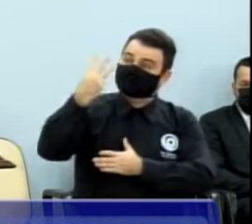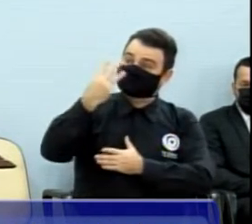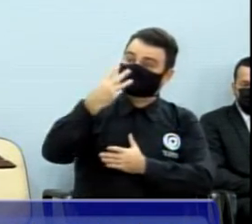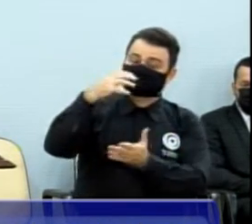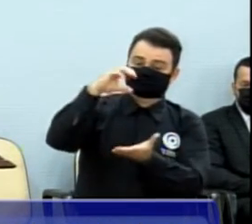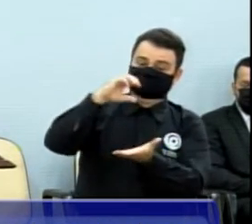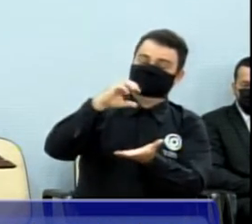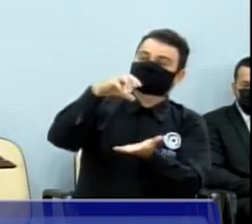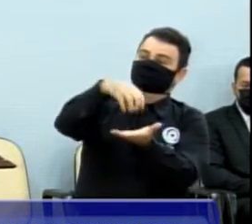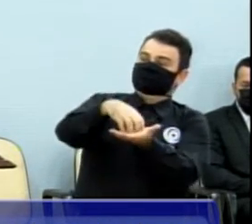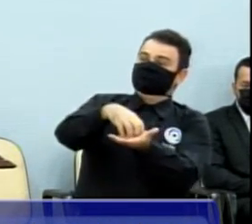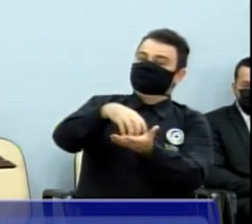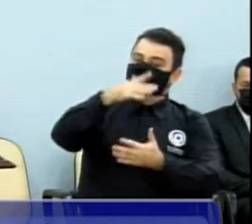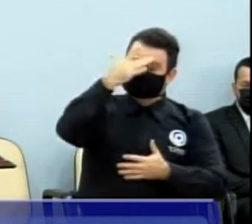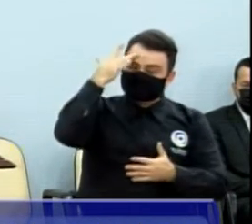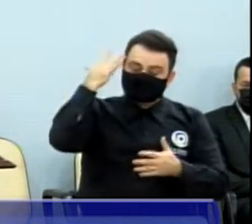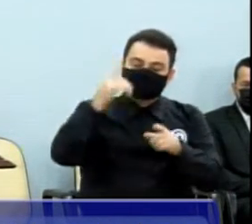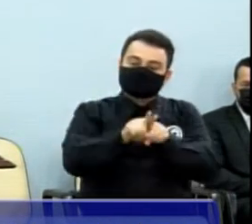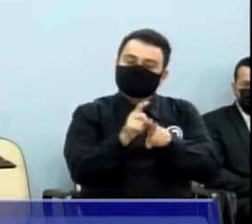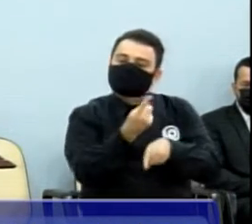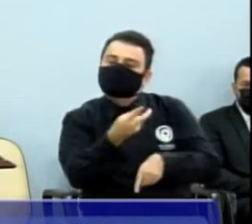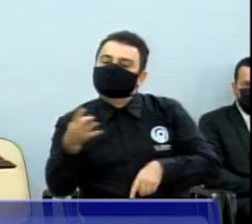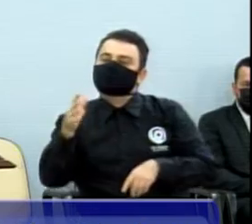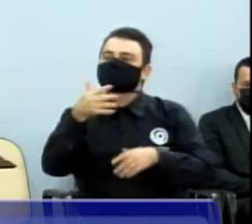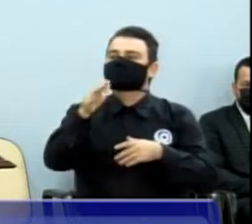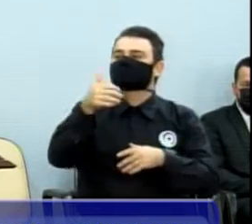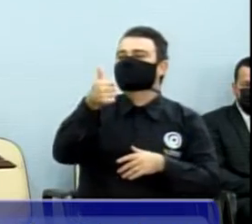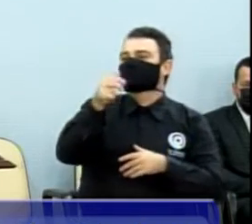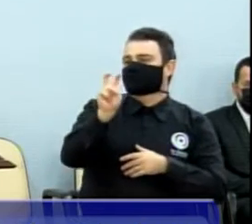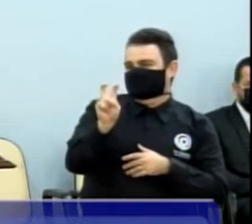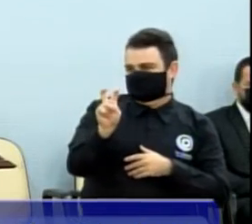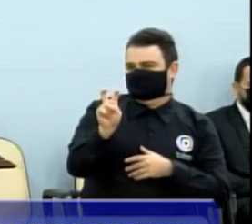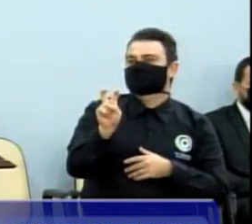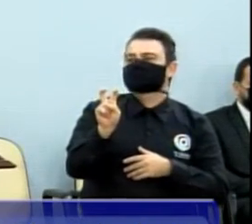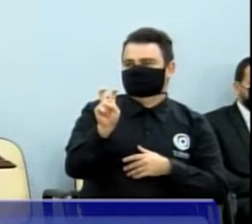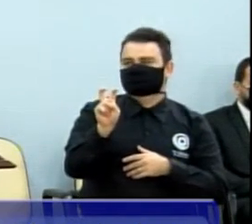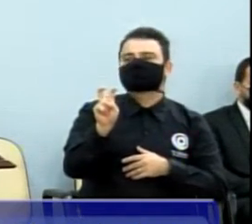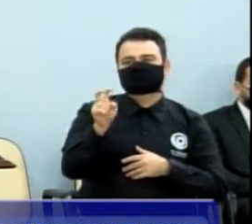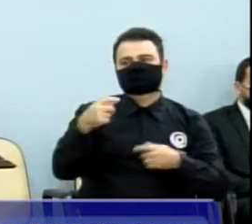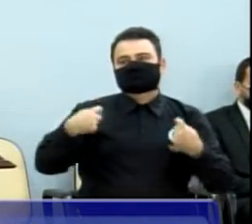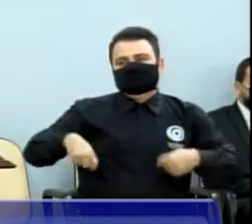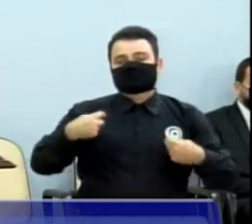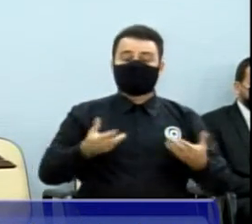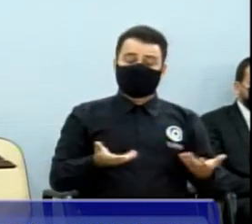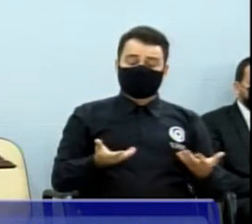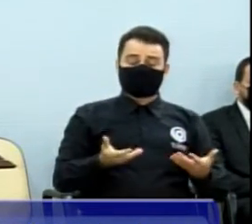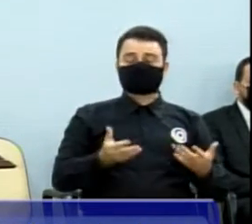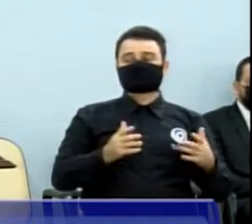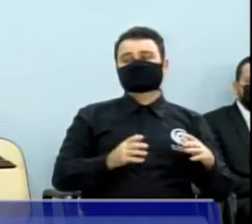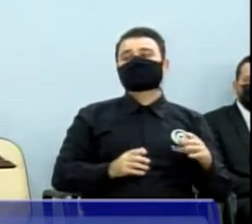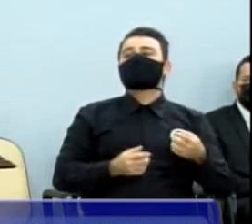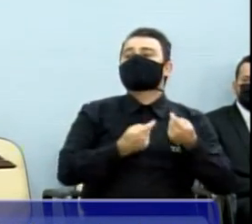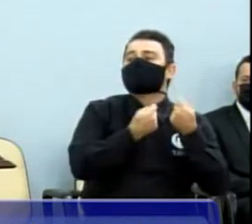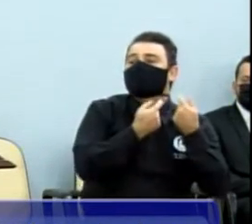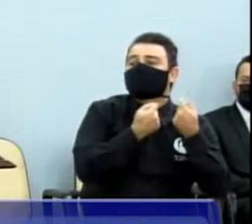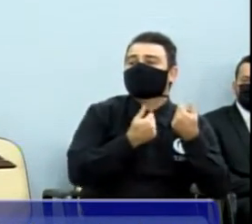tivéssemos 15 conselheiros tutelares, no mínimo 15. Atualmente, Rio Preto tem 10 conselheiros tutelares.